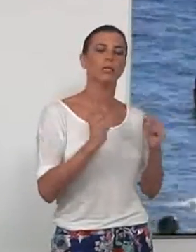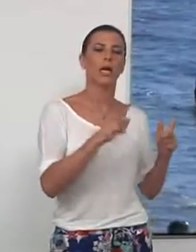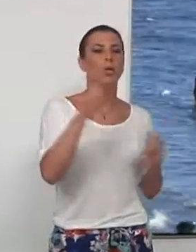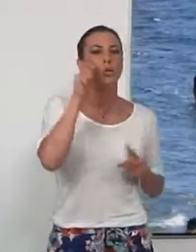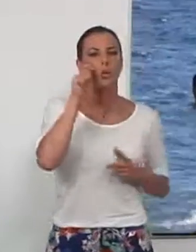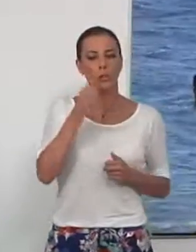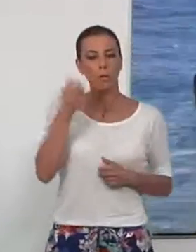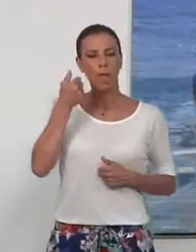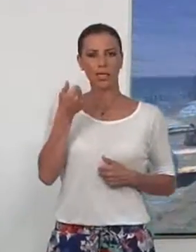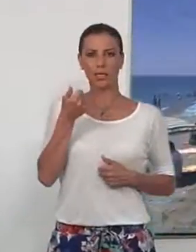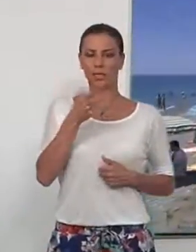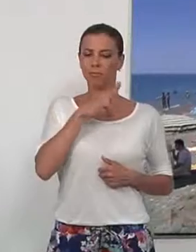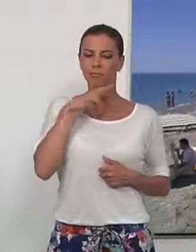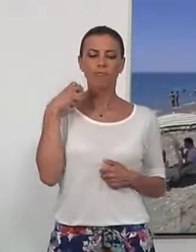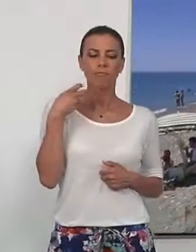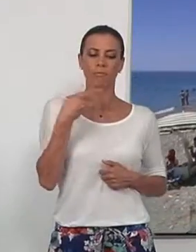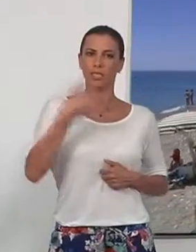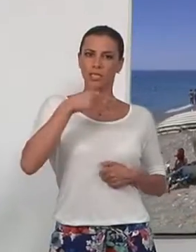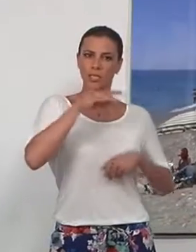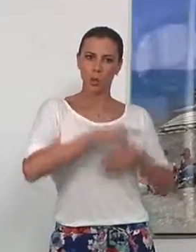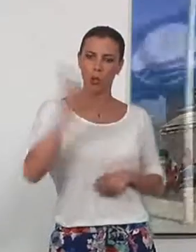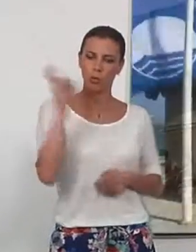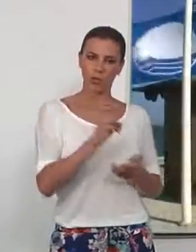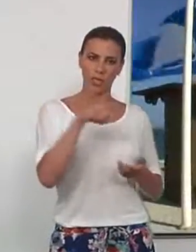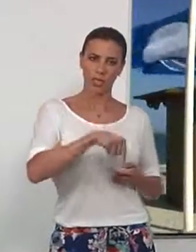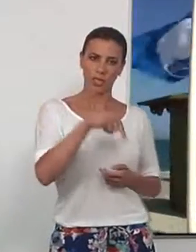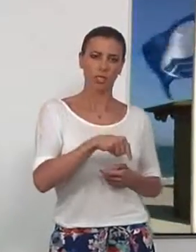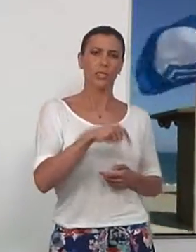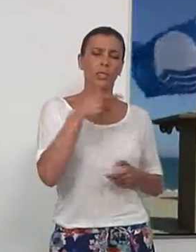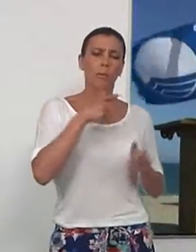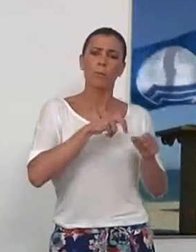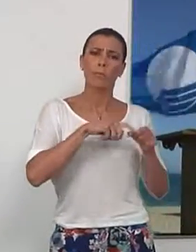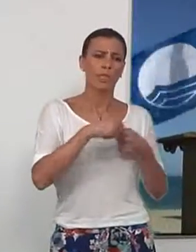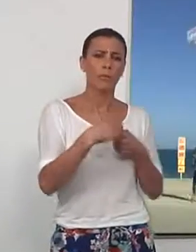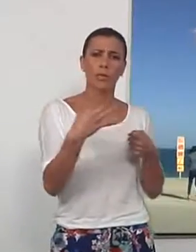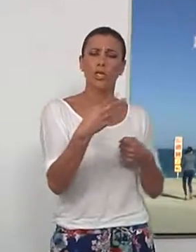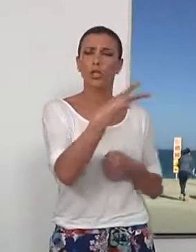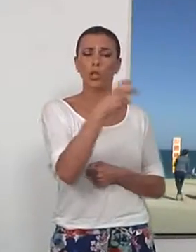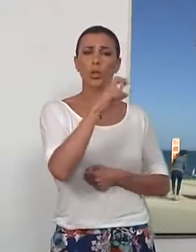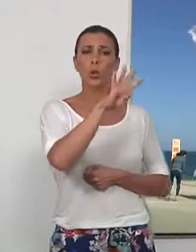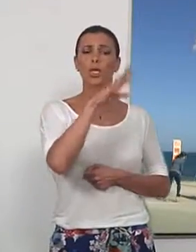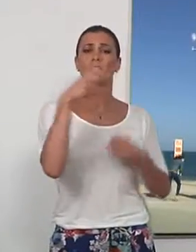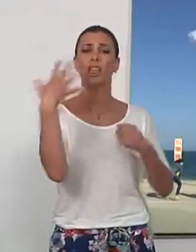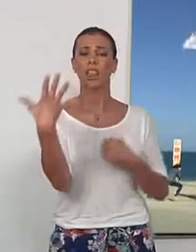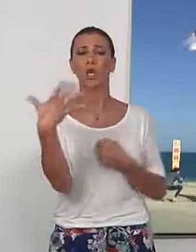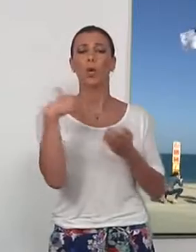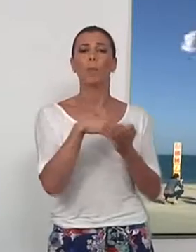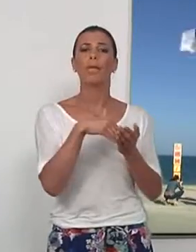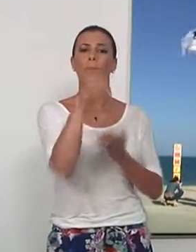un entorno más seguro durante su estancia y en que participan cerca de 245.000 agentes de los